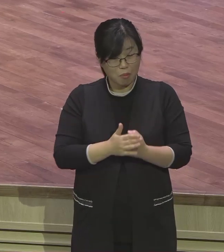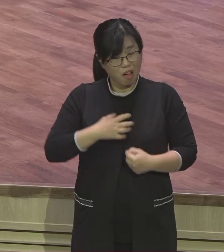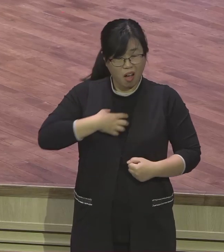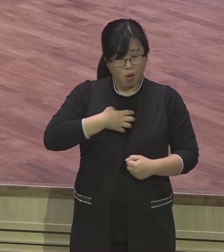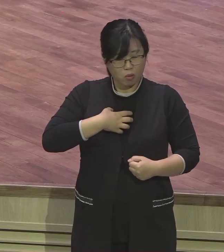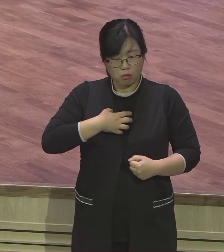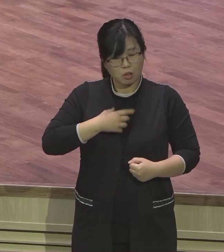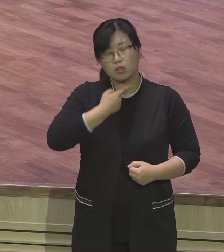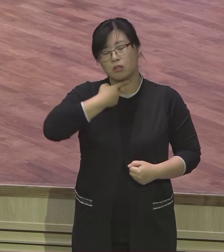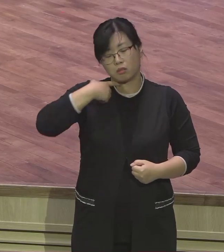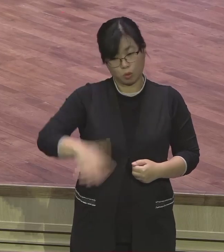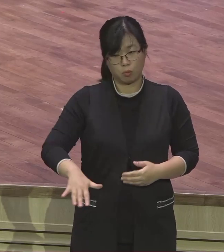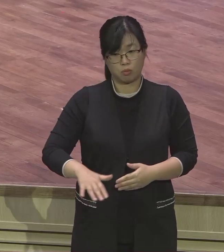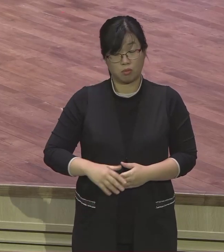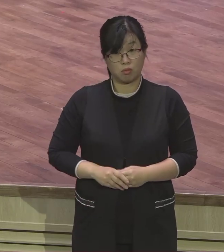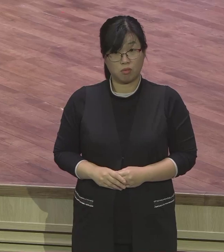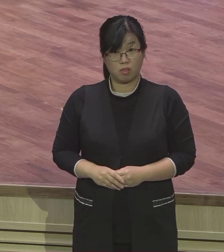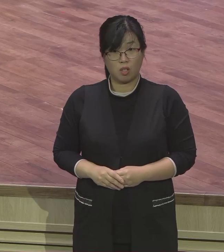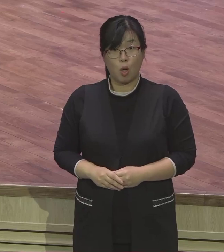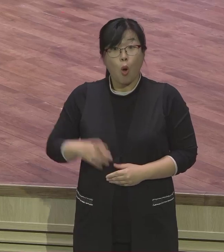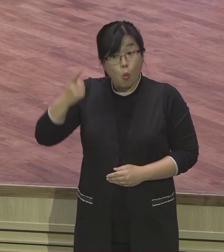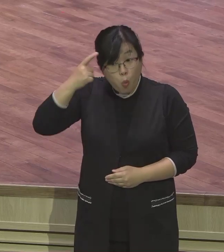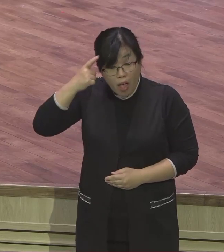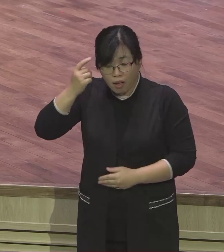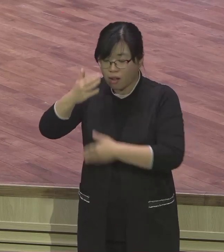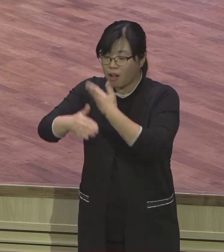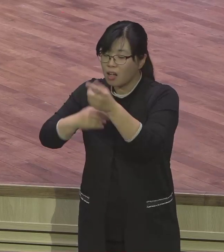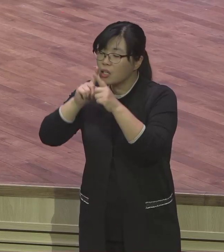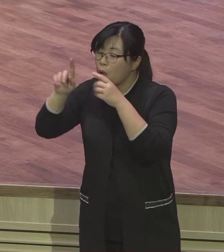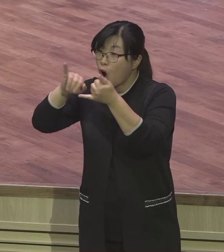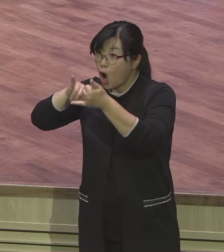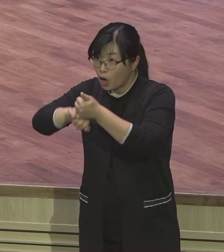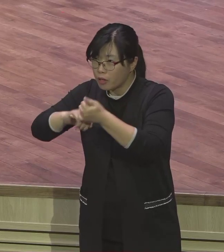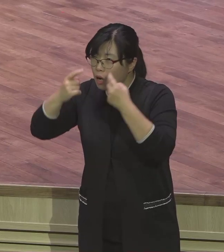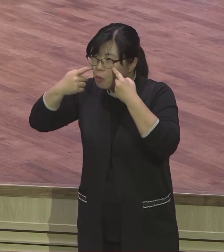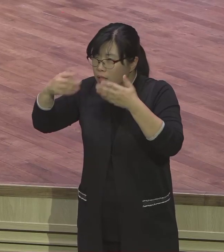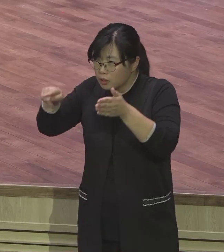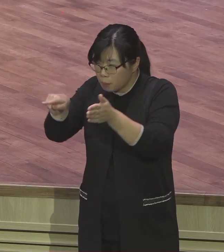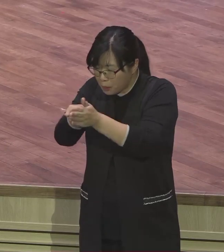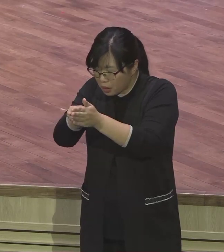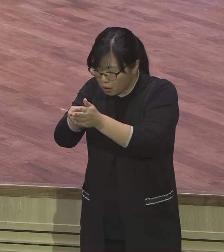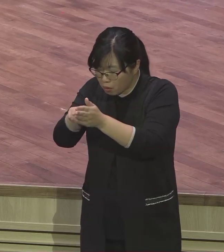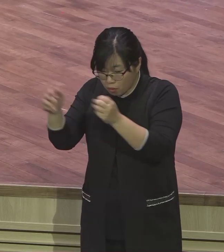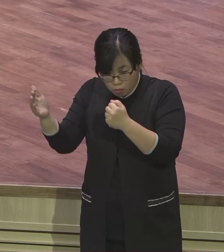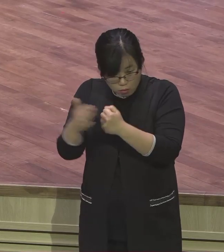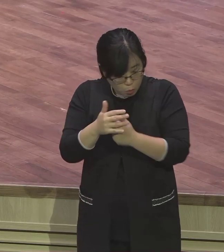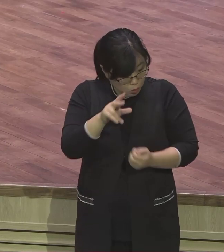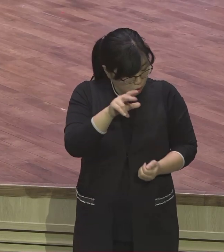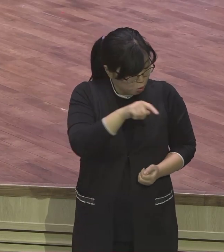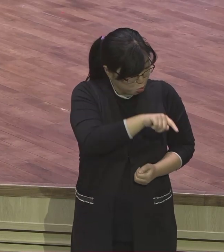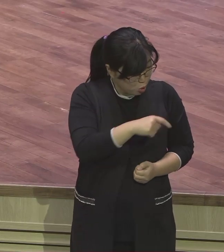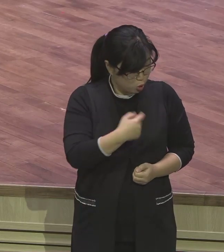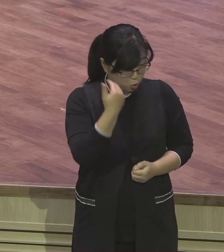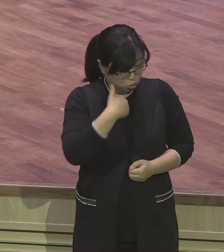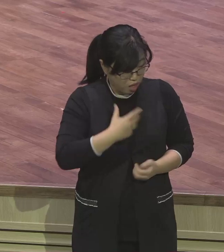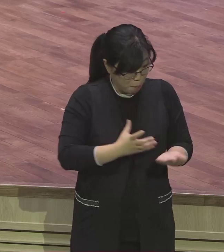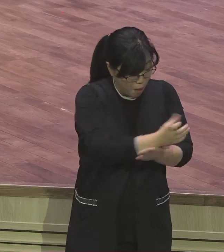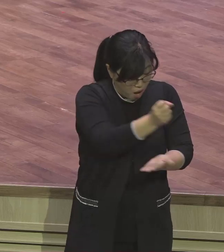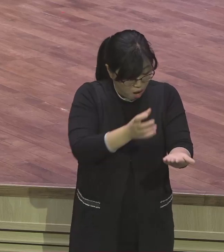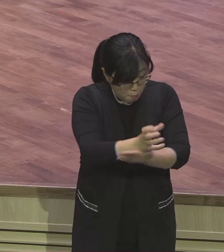문제가 문제가 아니다. 말이에요. 문제가 언제나 많지요. 문제가 문제가 아니다. 오히려 그것이